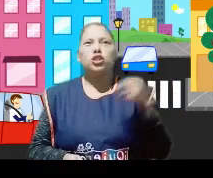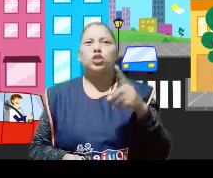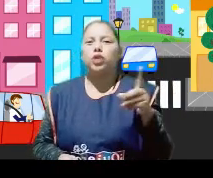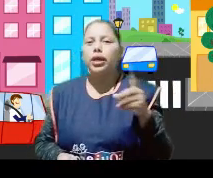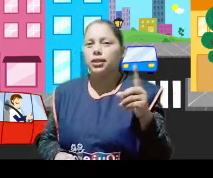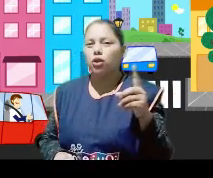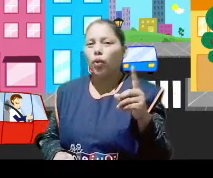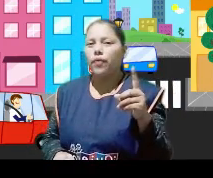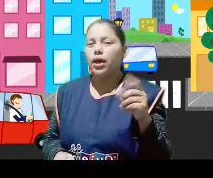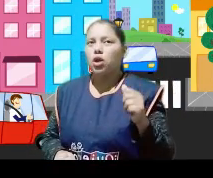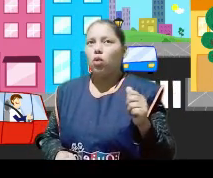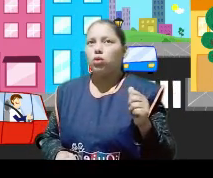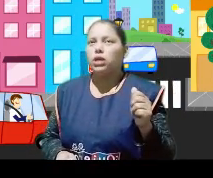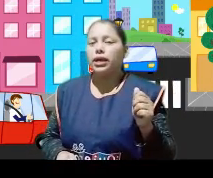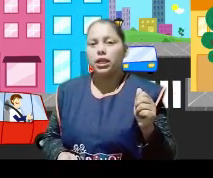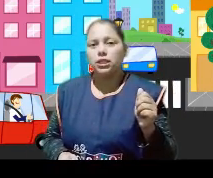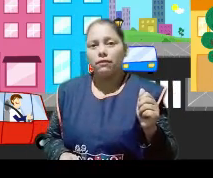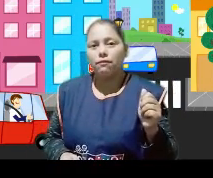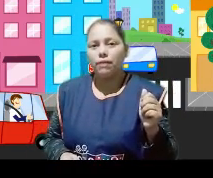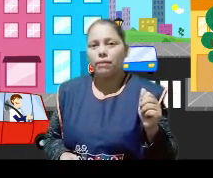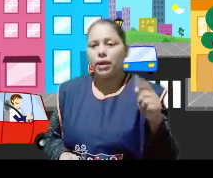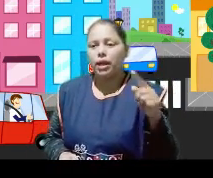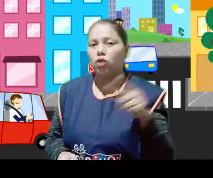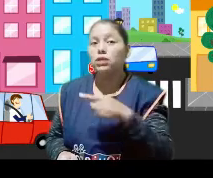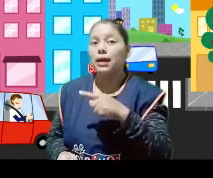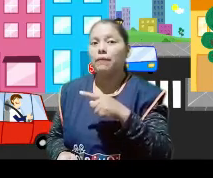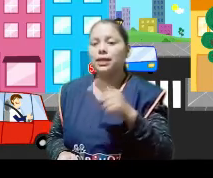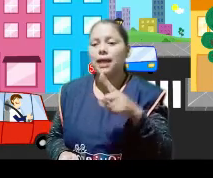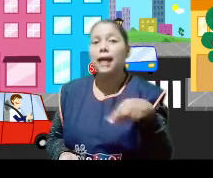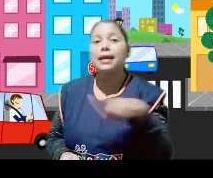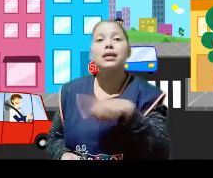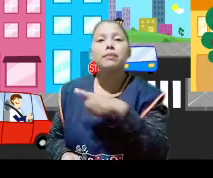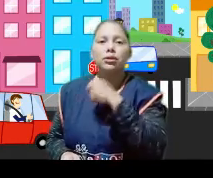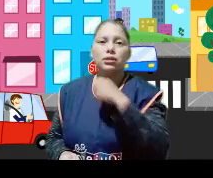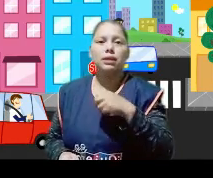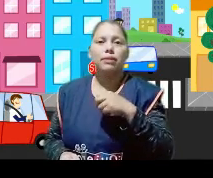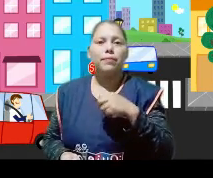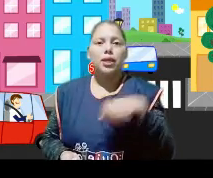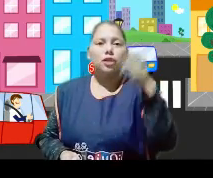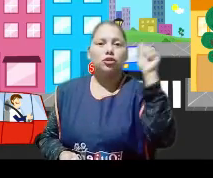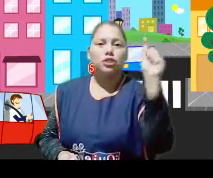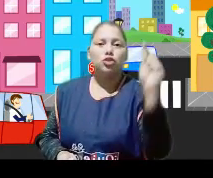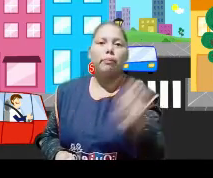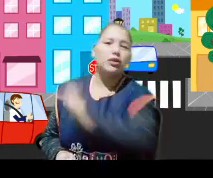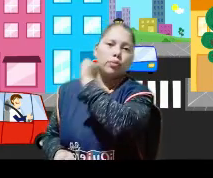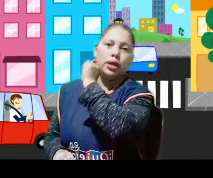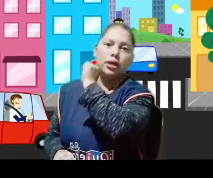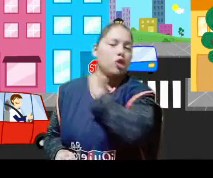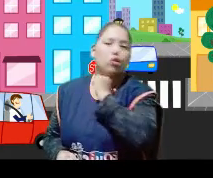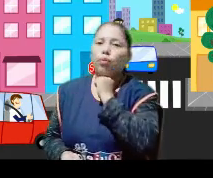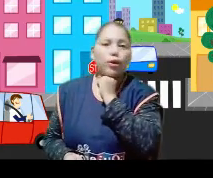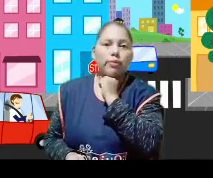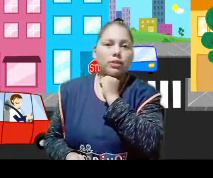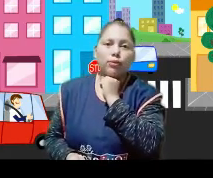Si ustedes se han dado cuenta, cuando están en el Chavín Farma para que crucen a la plaza, hay ahí el paso de cebra. Entonces, yo paso por